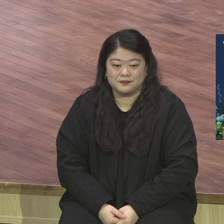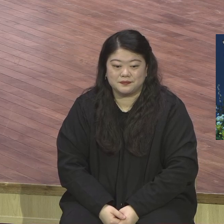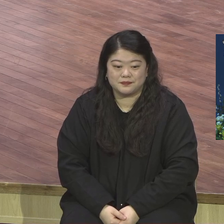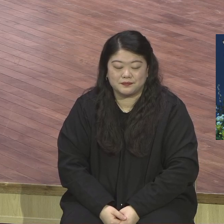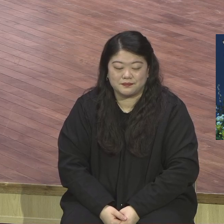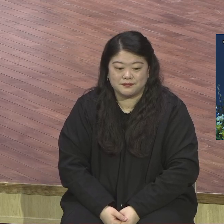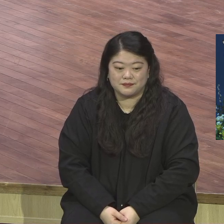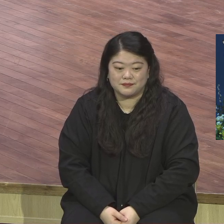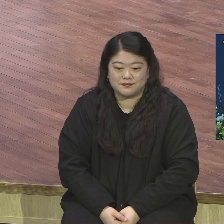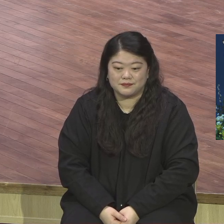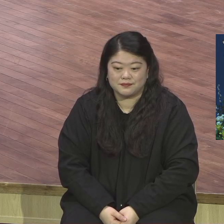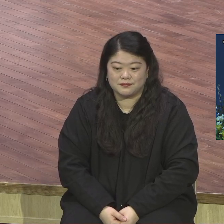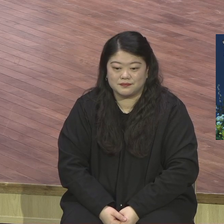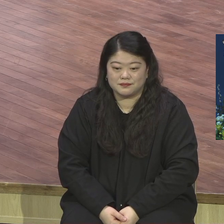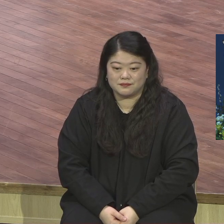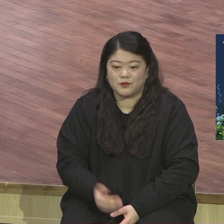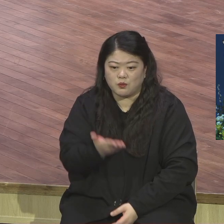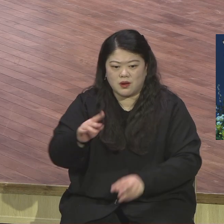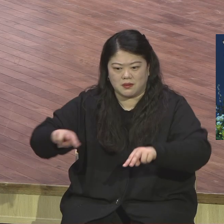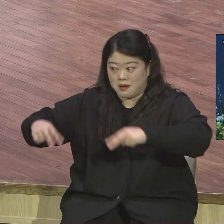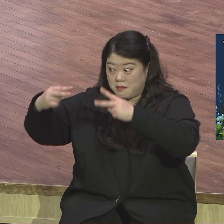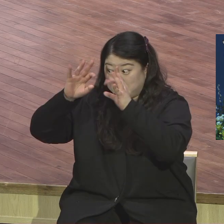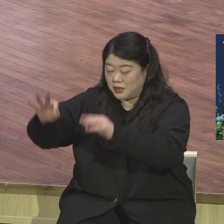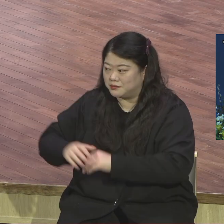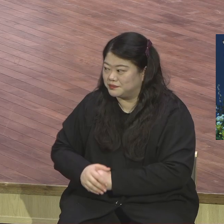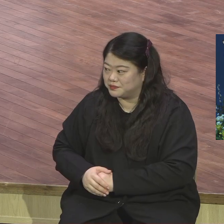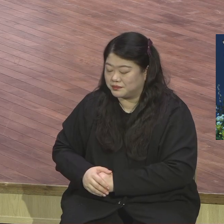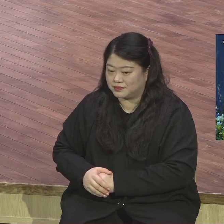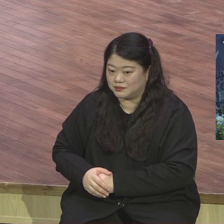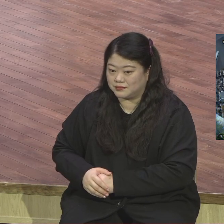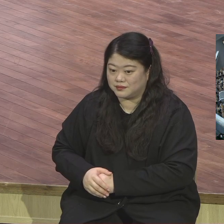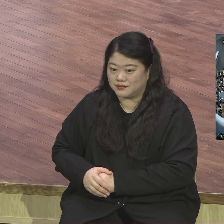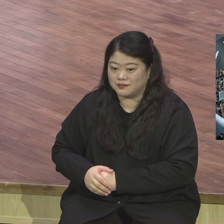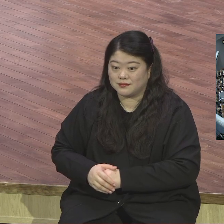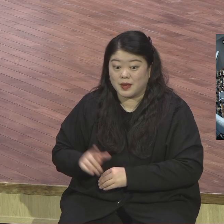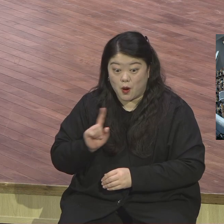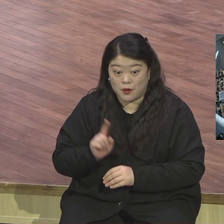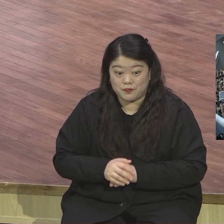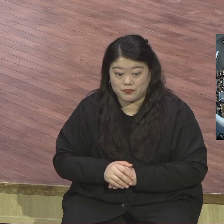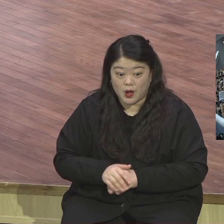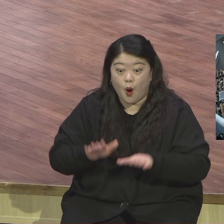서로 한번 이사해 봅시다 오늘부터 복을 받읍시다